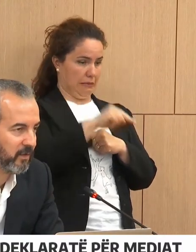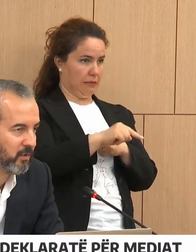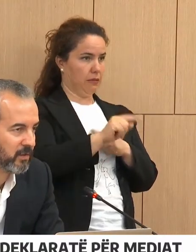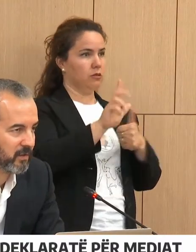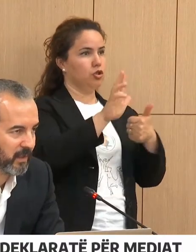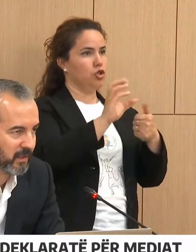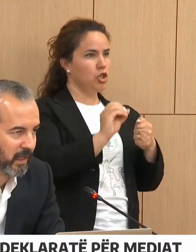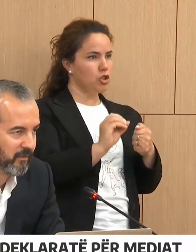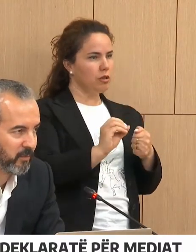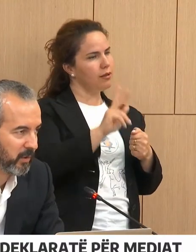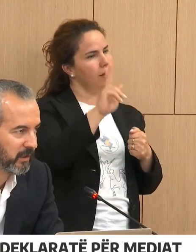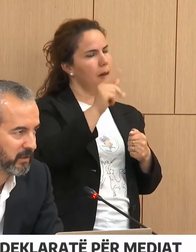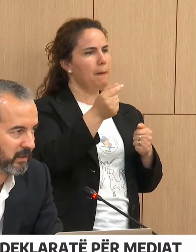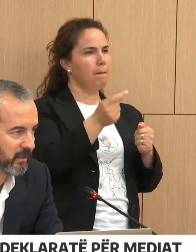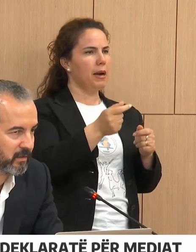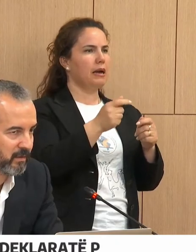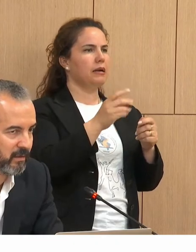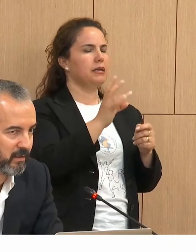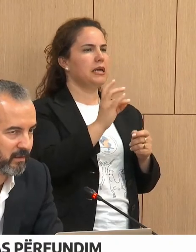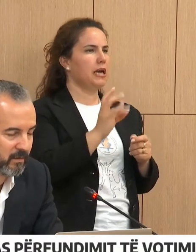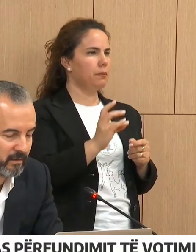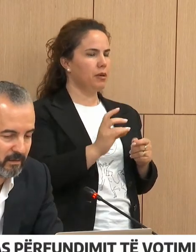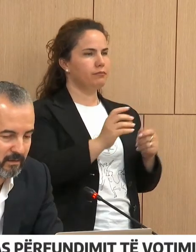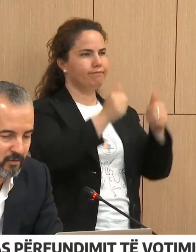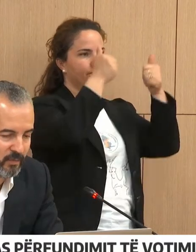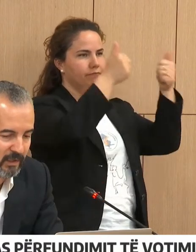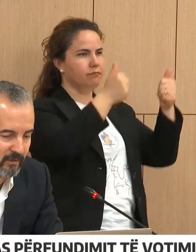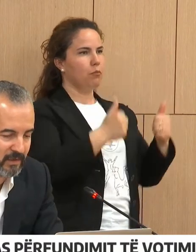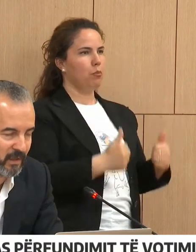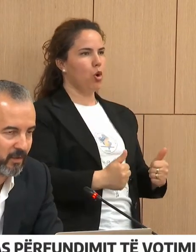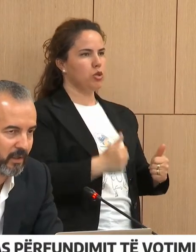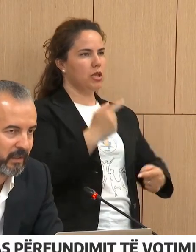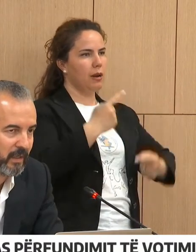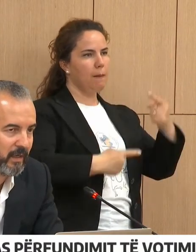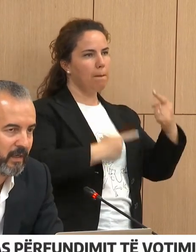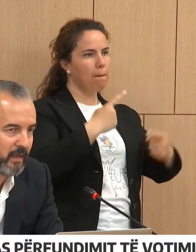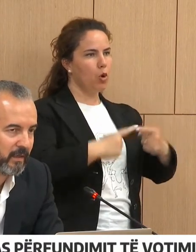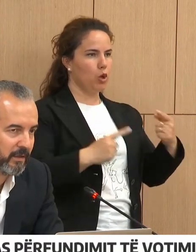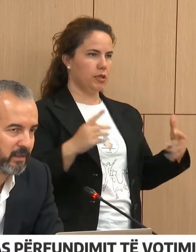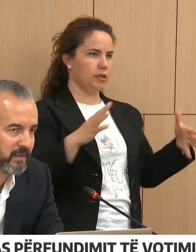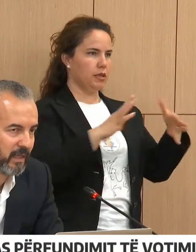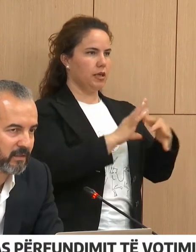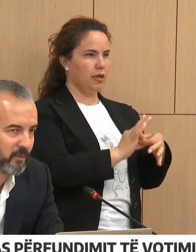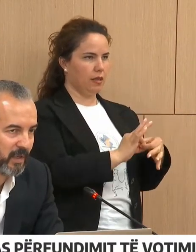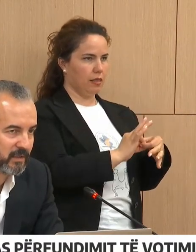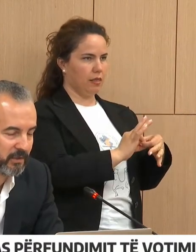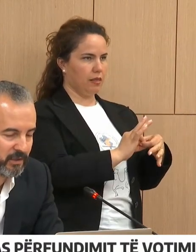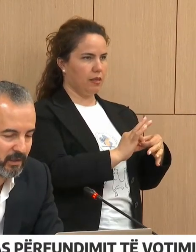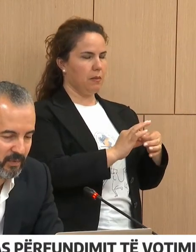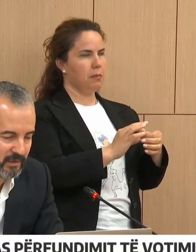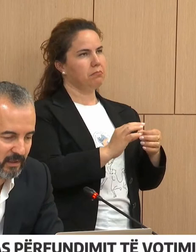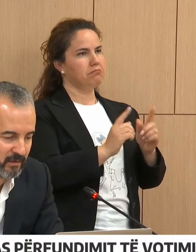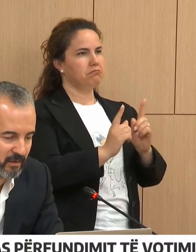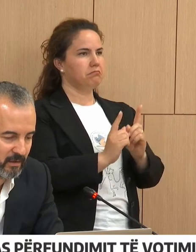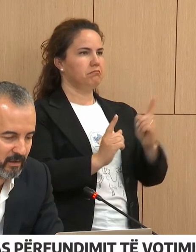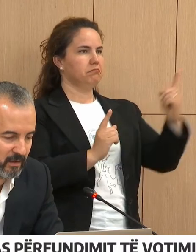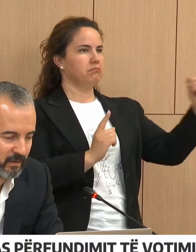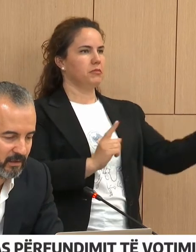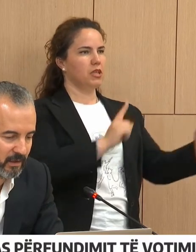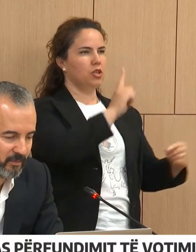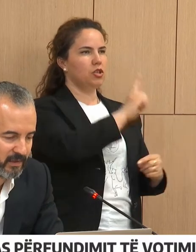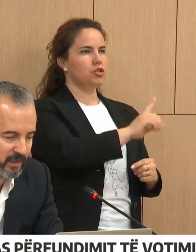përsej përket vendosis e materialeve propagandistiket të subjekteve zjedore në një distancë më pak se 150